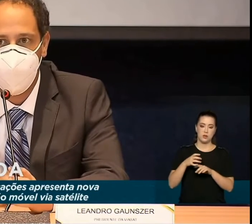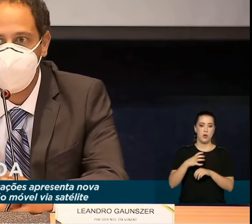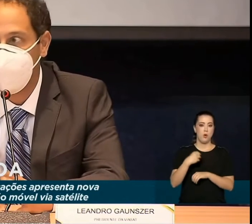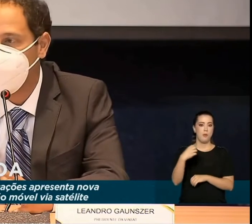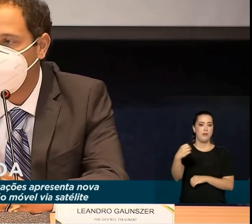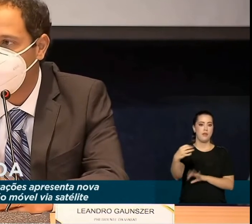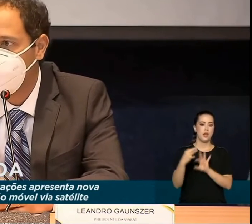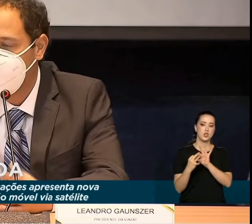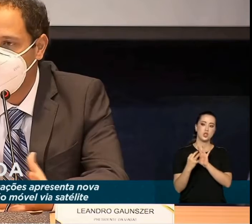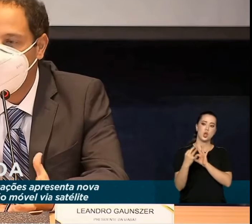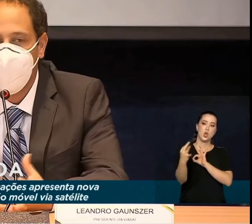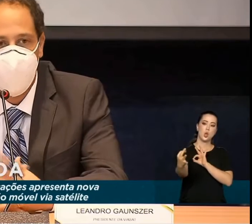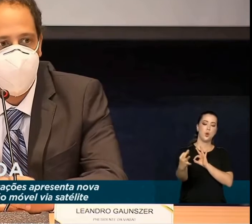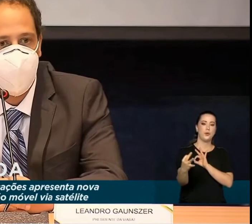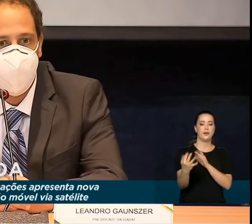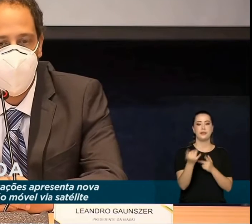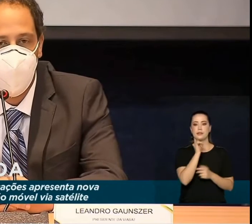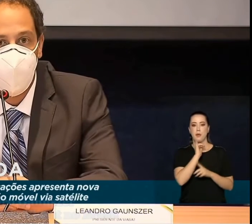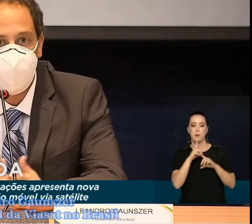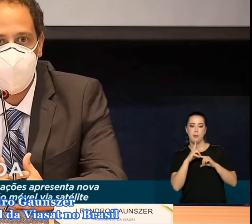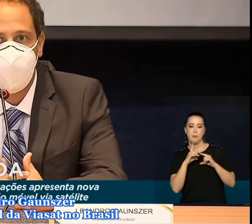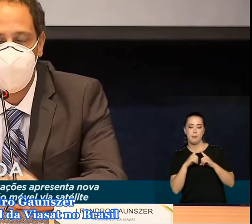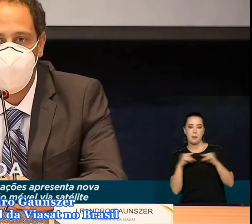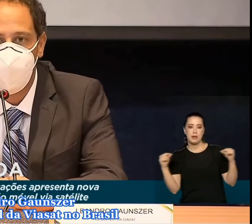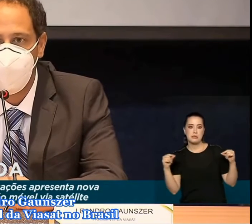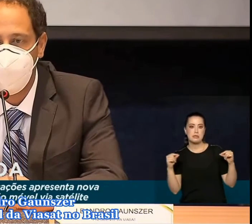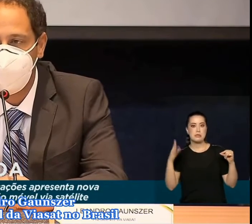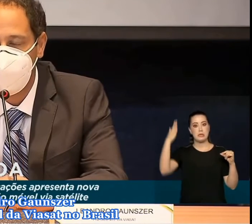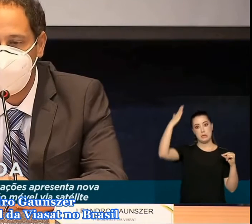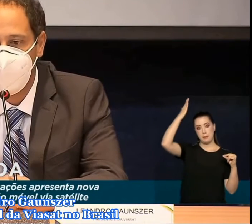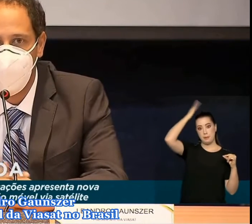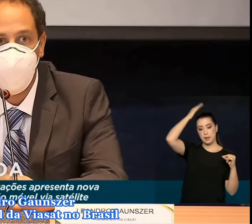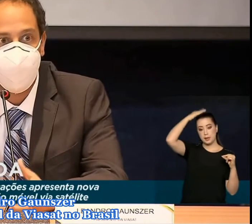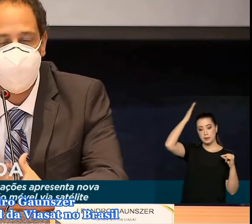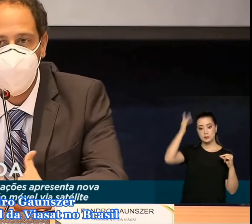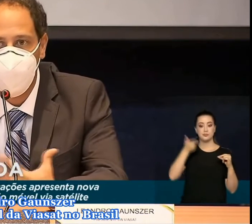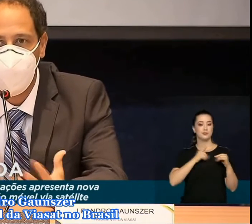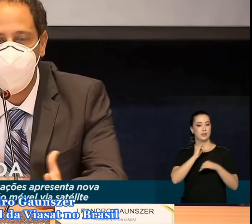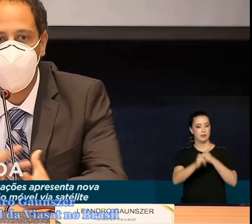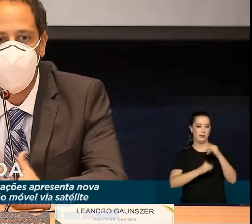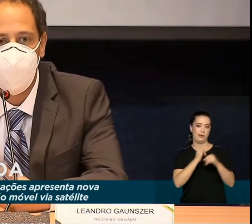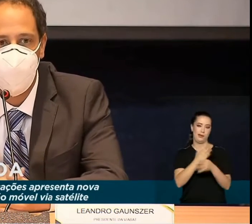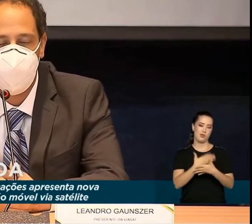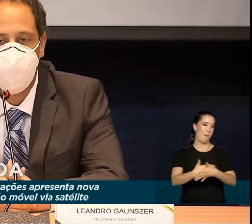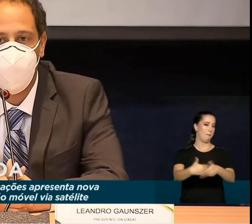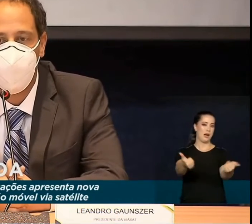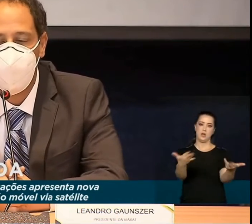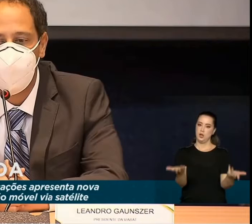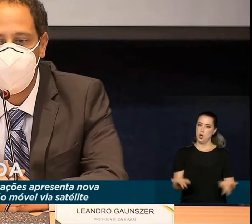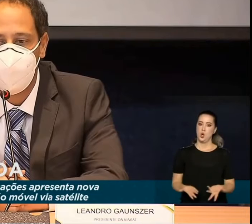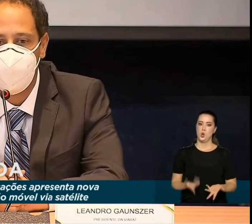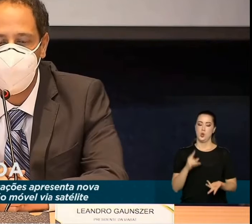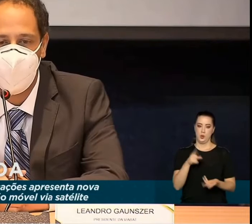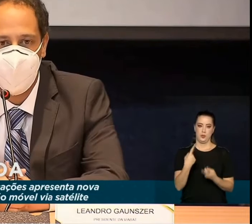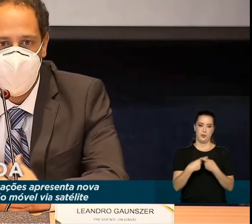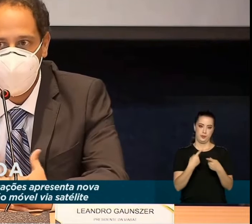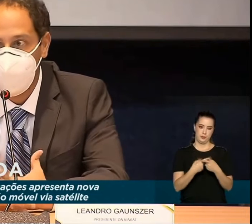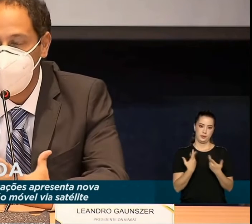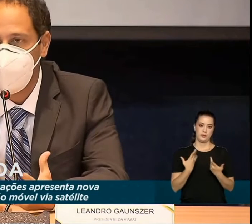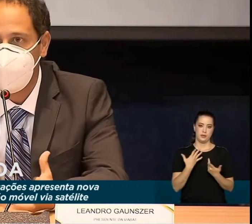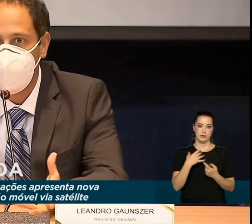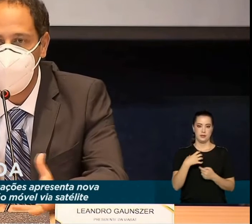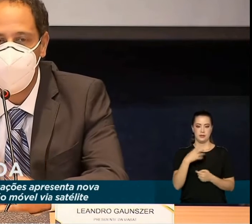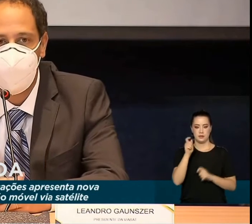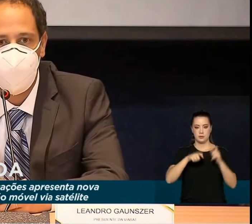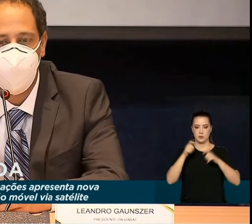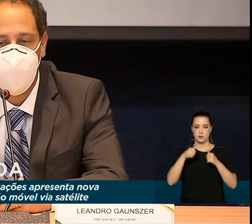um Brasília-Belém, a conexão faz toda a diferença no entretenimento e na forma com que as